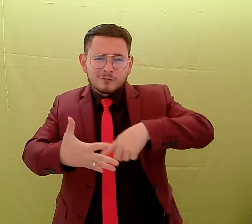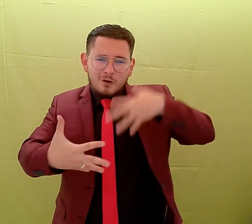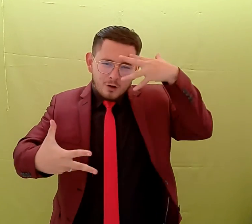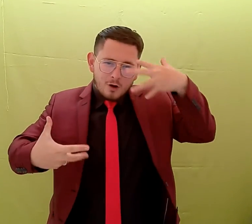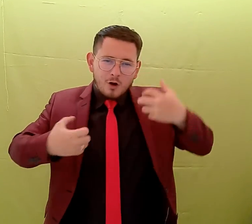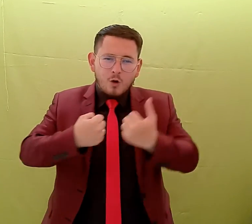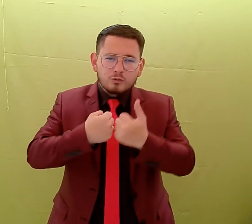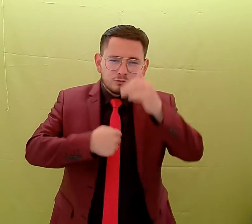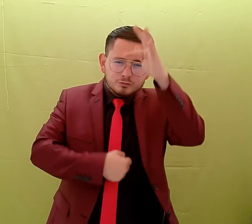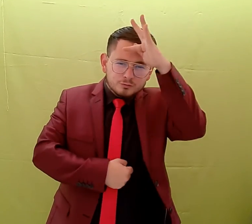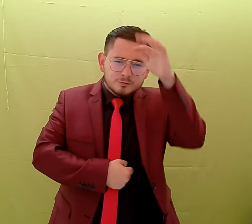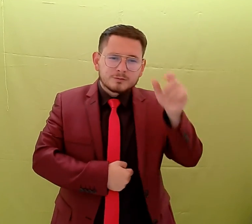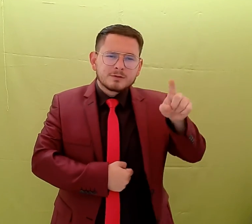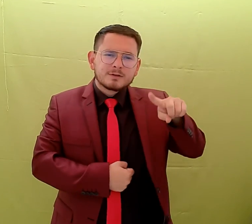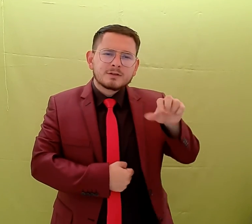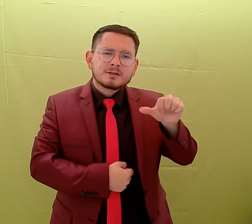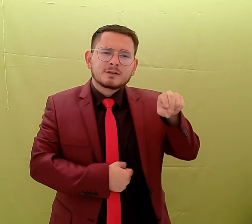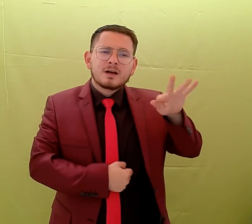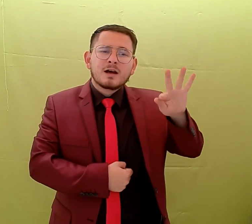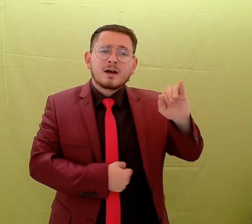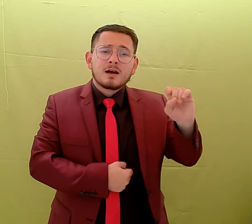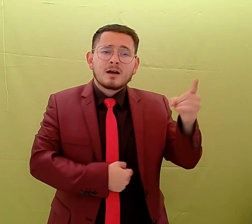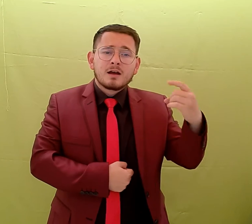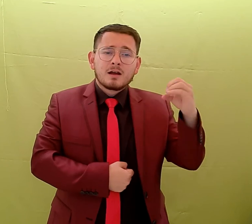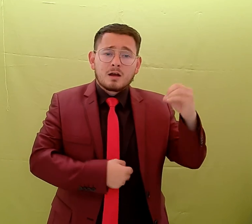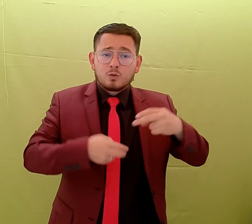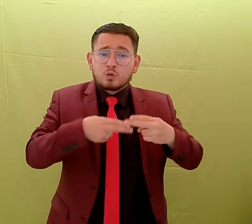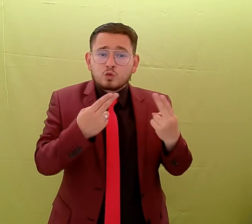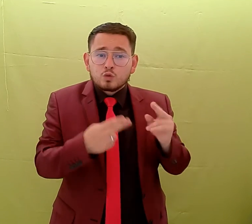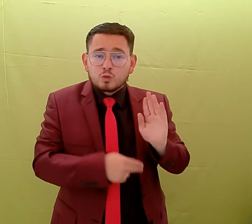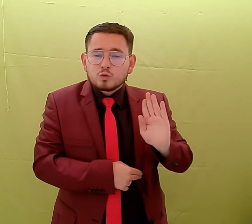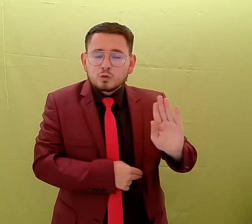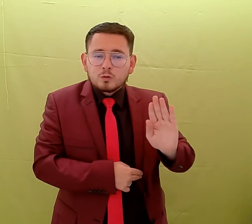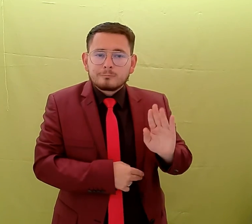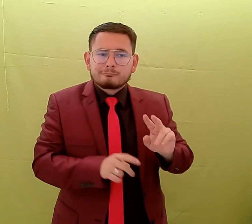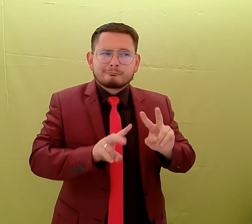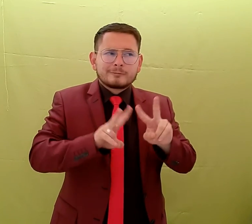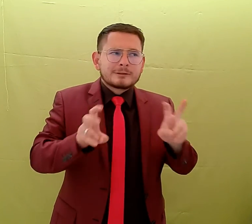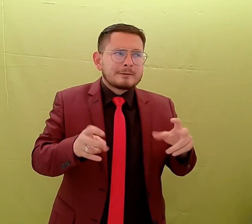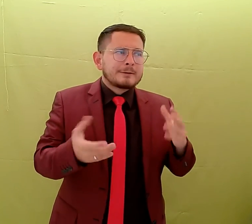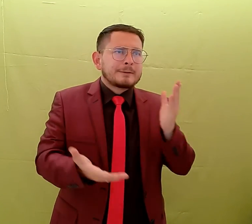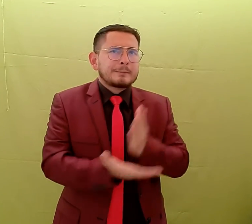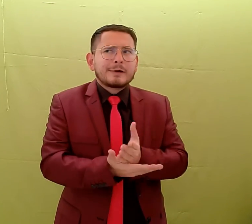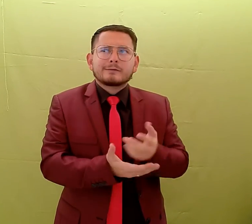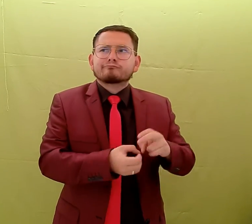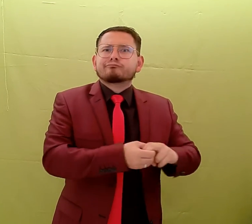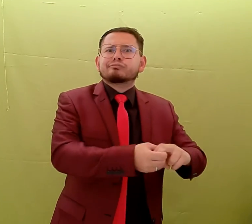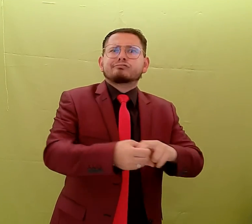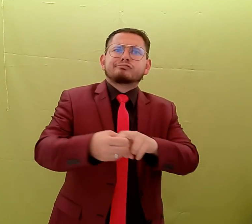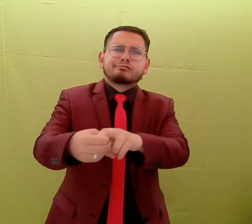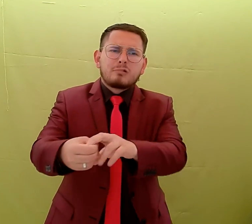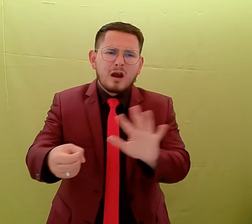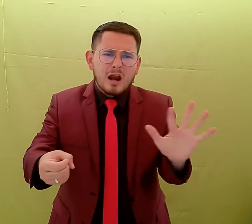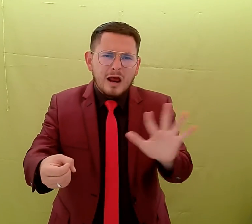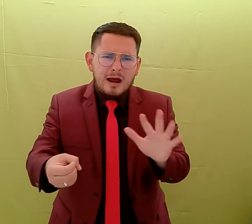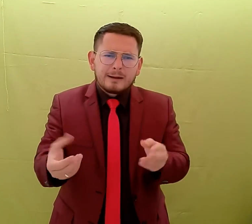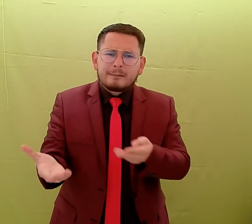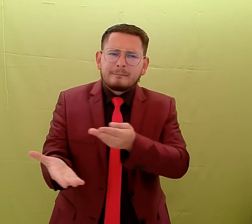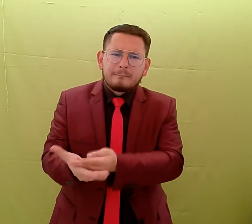que no tengan que transportarse, facilita pues evitarse un transporte público, facilita que los laboratorios, por ejemplo en